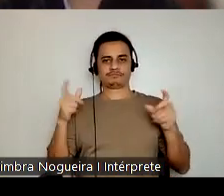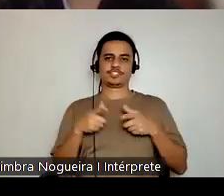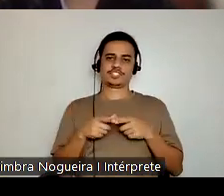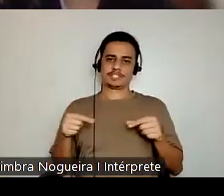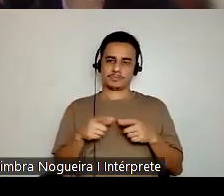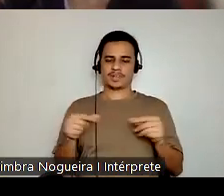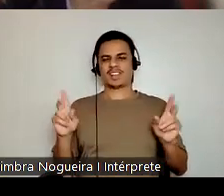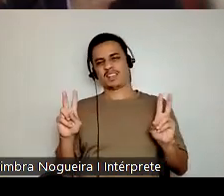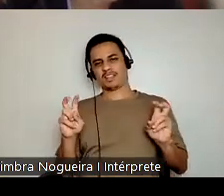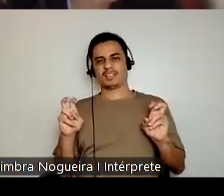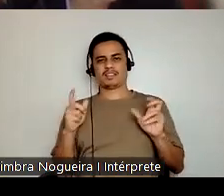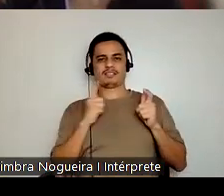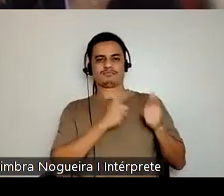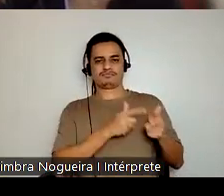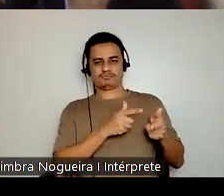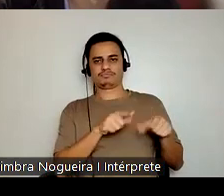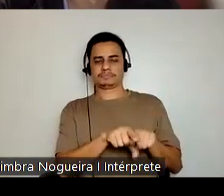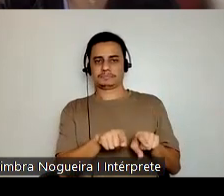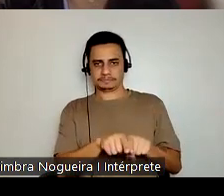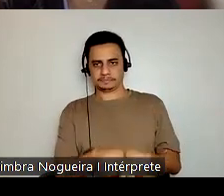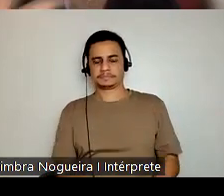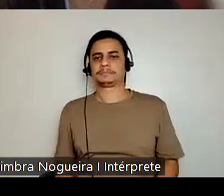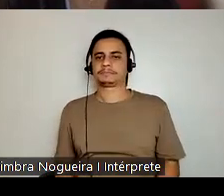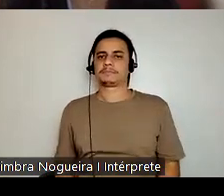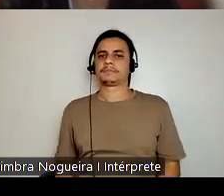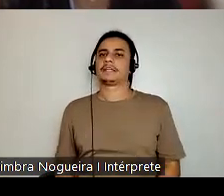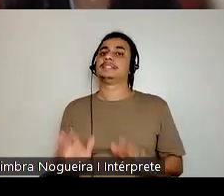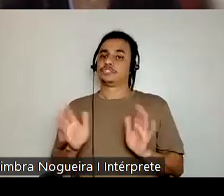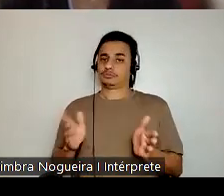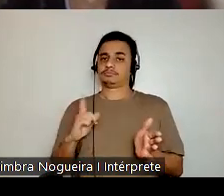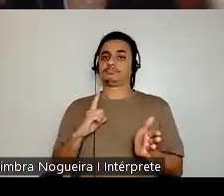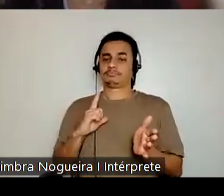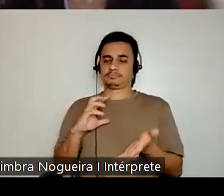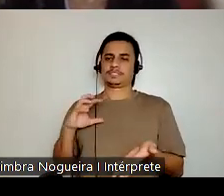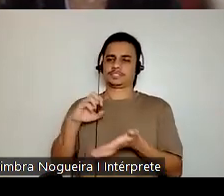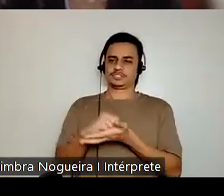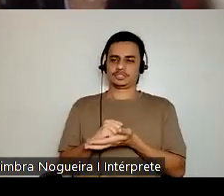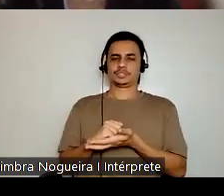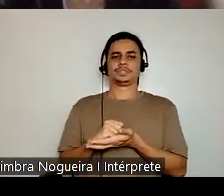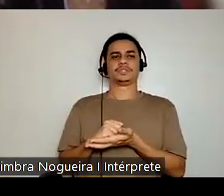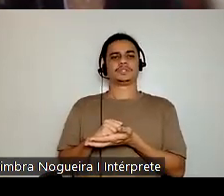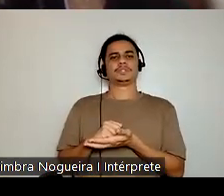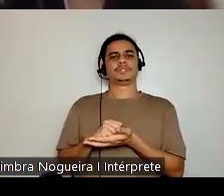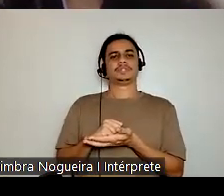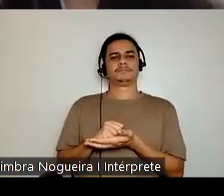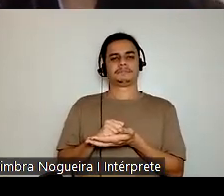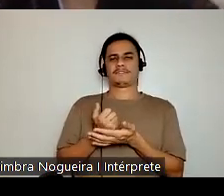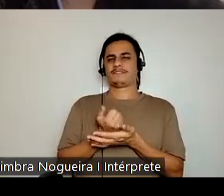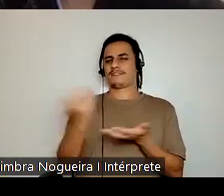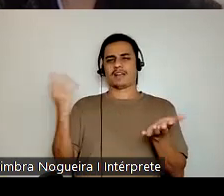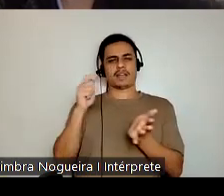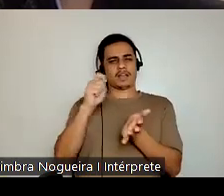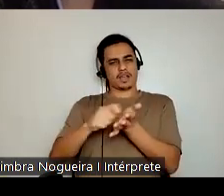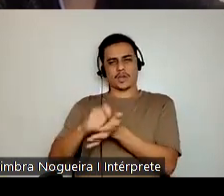algum tipo de apelido nesse sentido. Isso já é documentado em vários autores